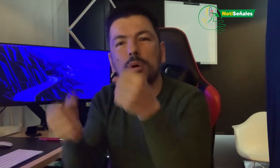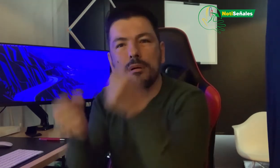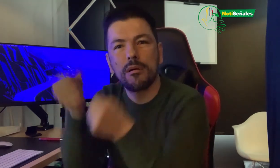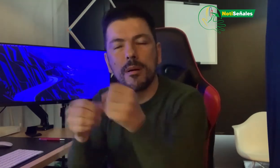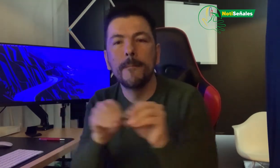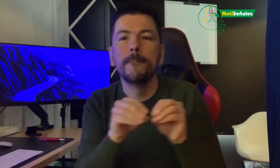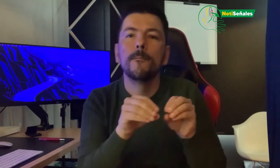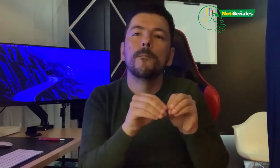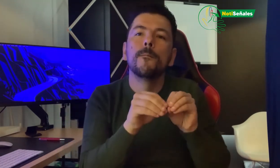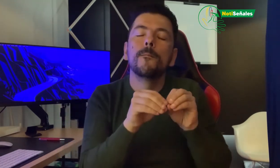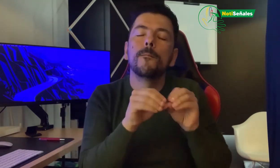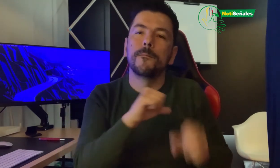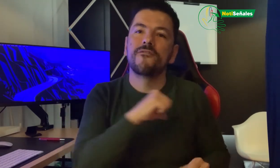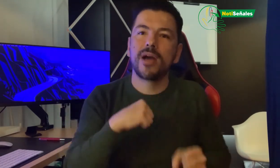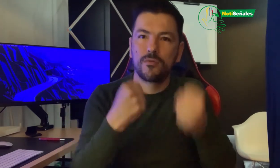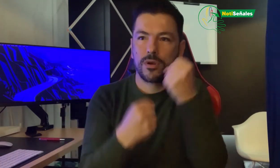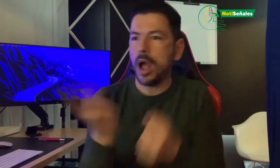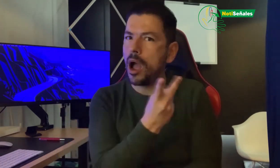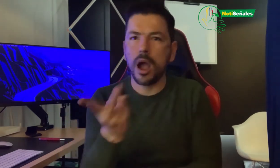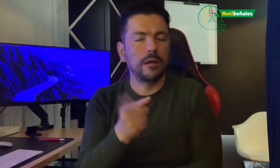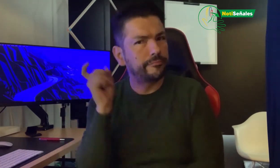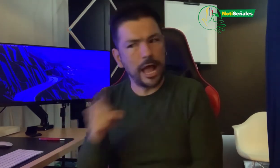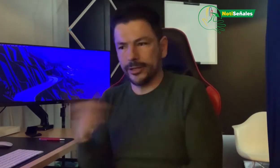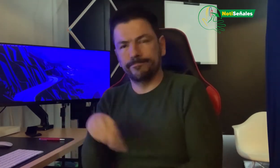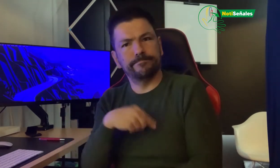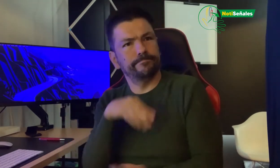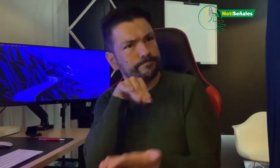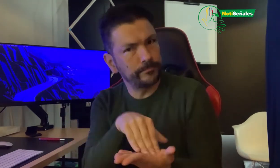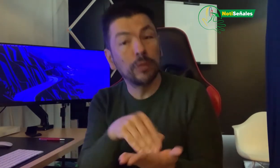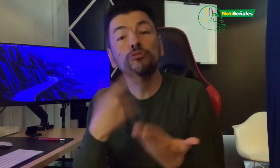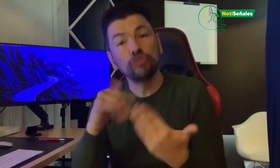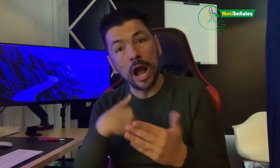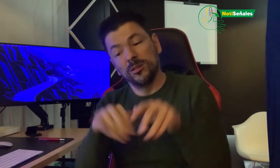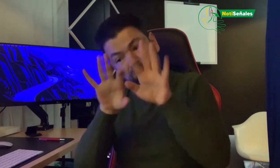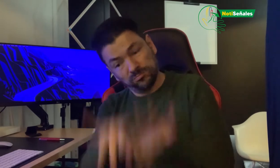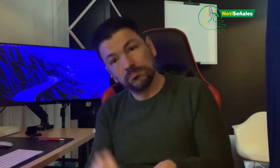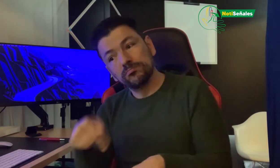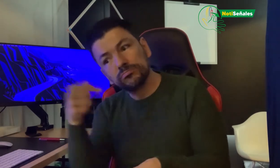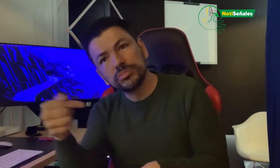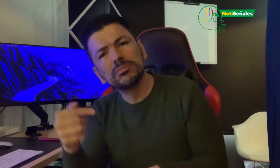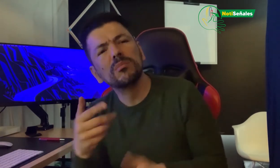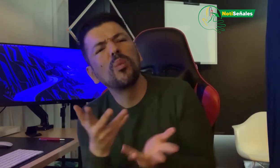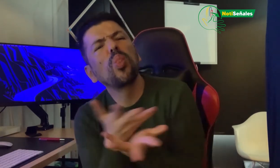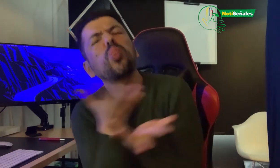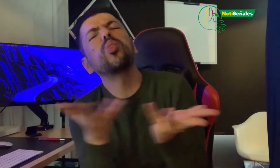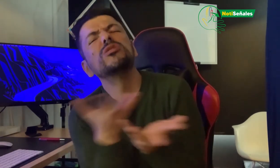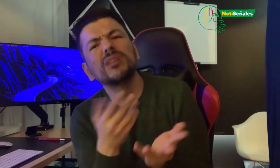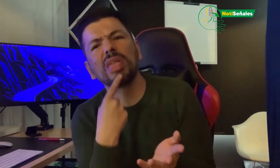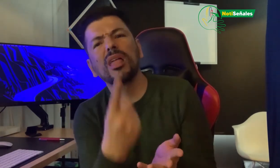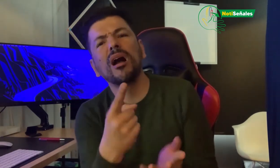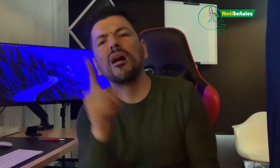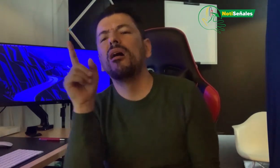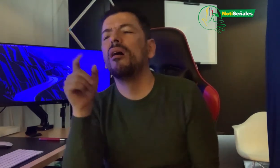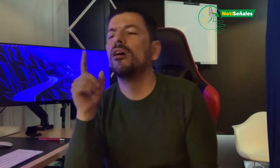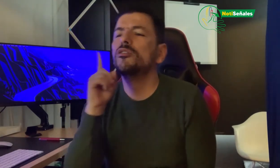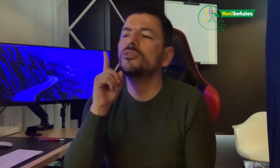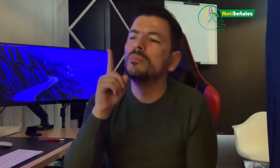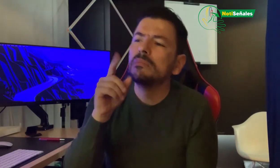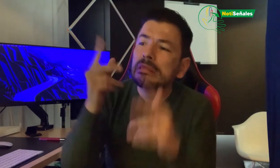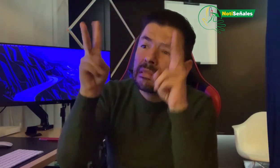para los dos, tanto para transporte público como privado, y ellos dicen que para las personas sordas pues toda la